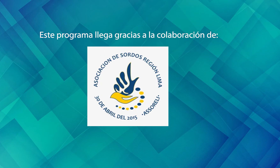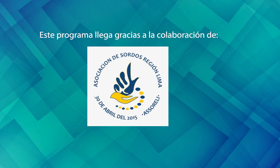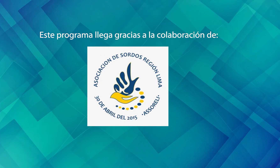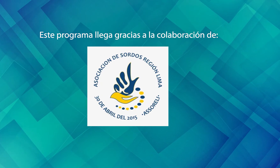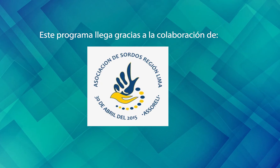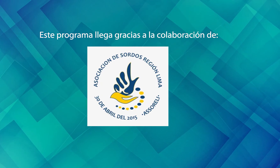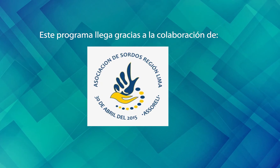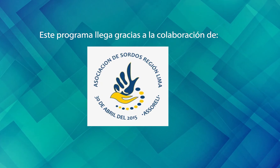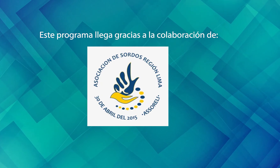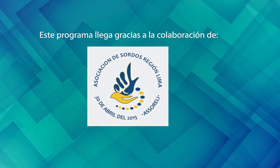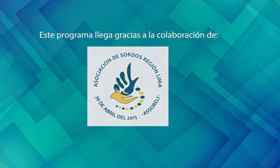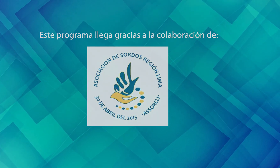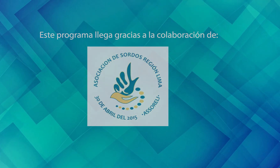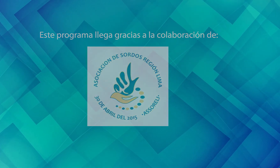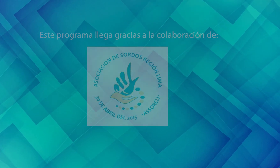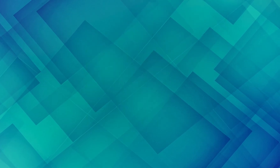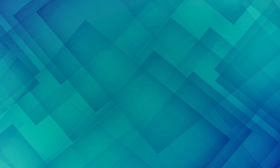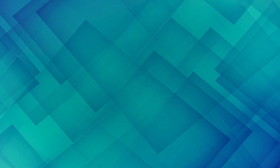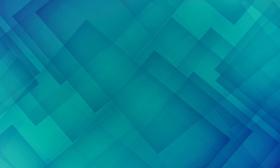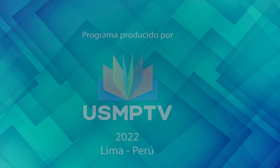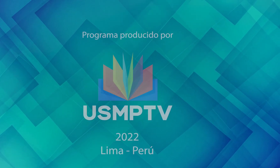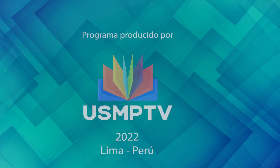En Nuestras Manos